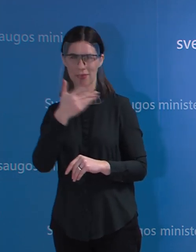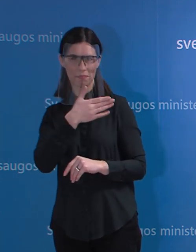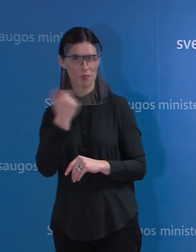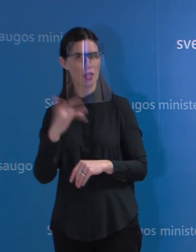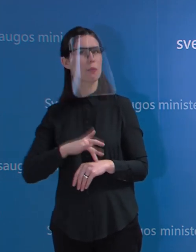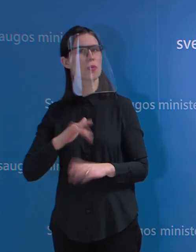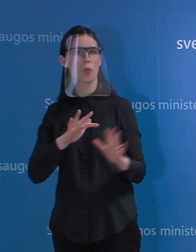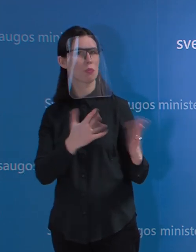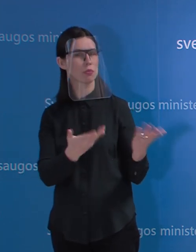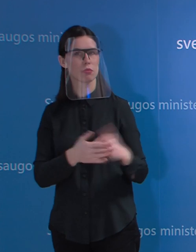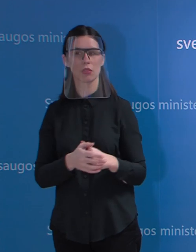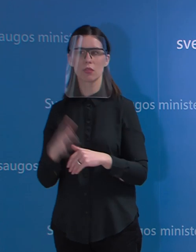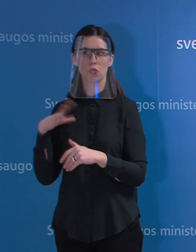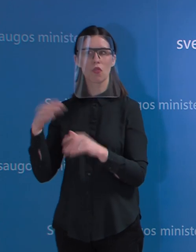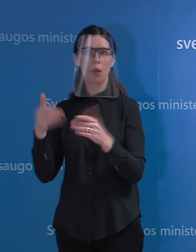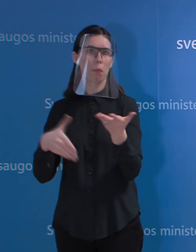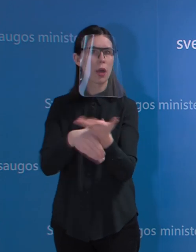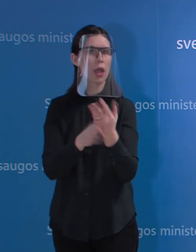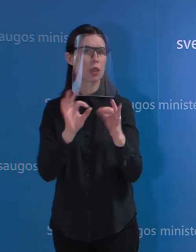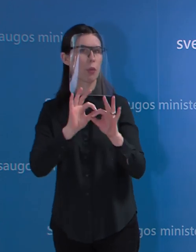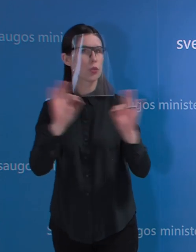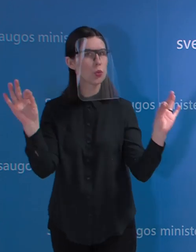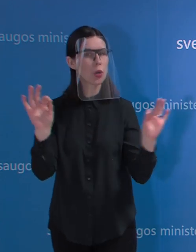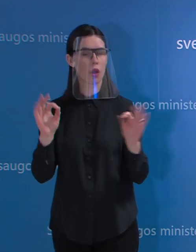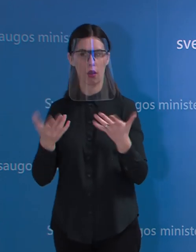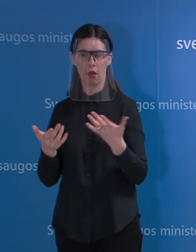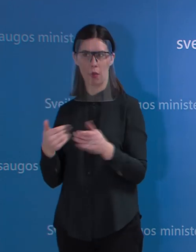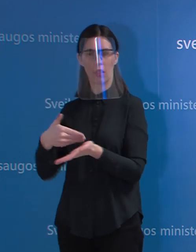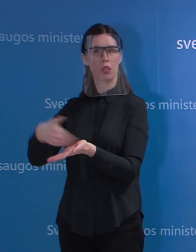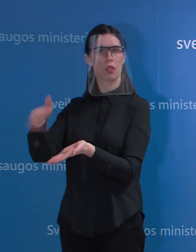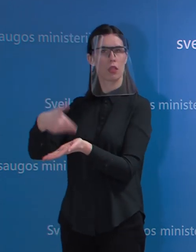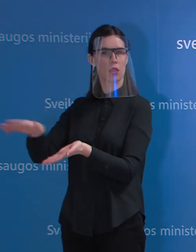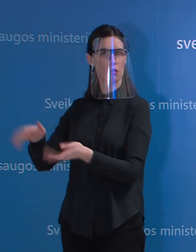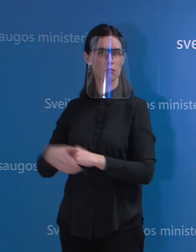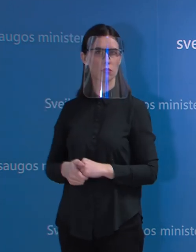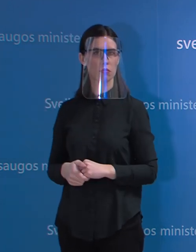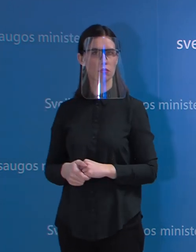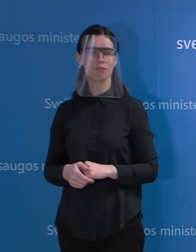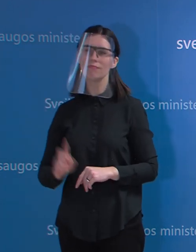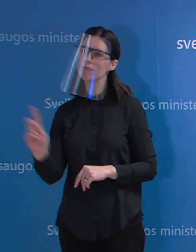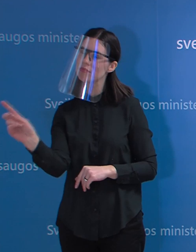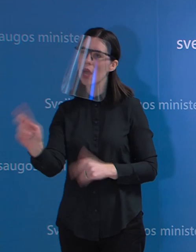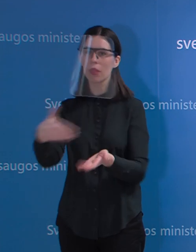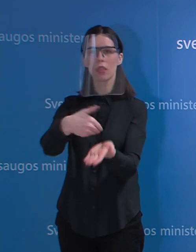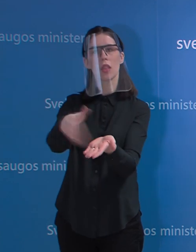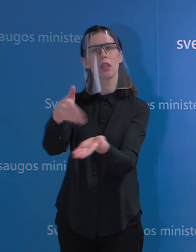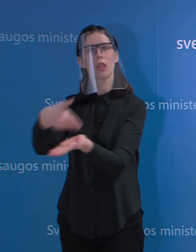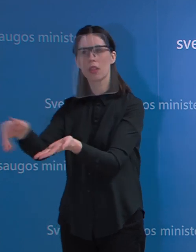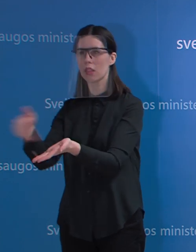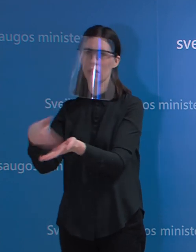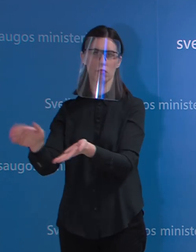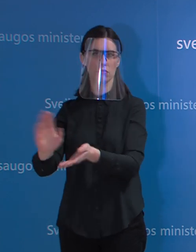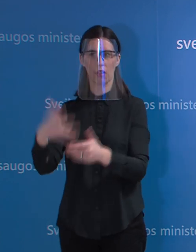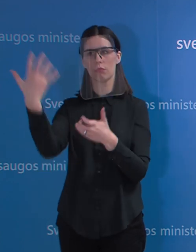atmetinę priėmę? Mes jokių siūlymų neatmetinėjom, dirbam su visais gamintojais ir tikrai